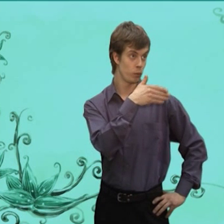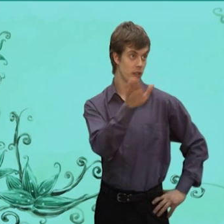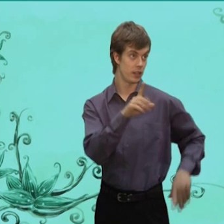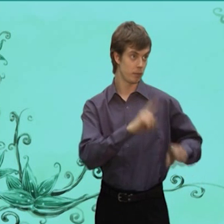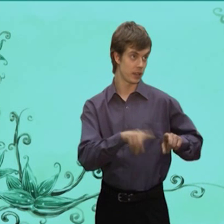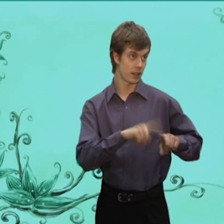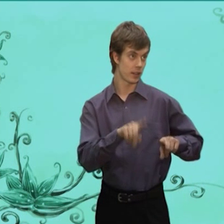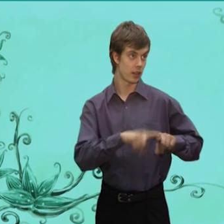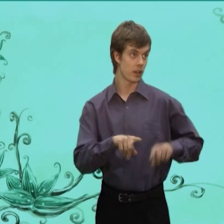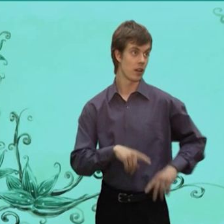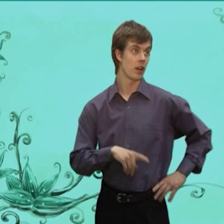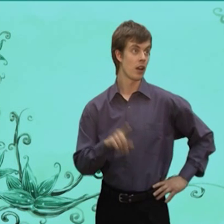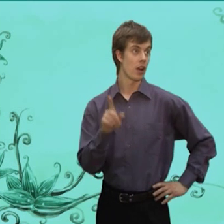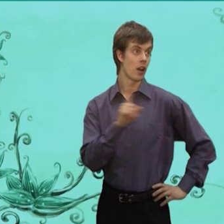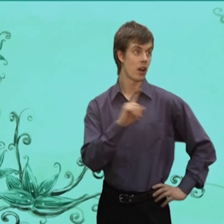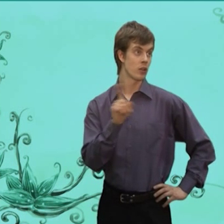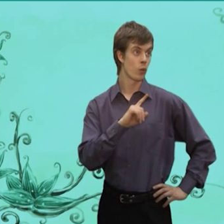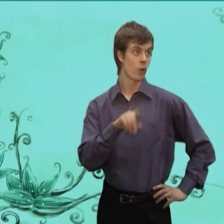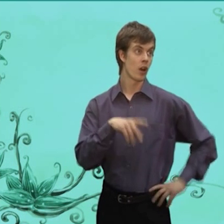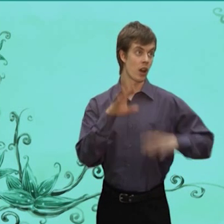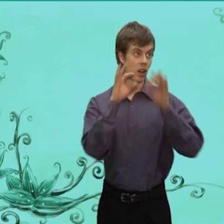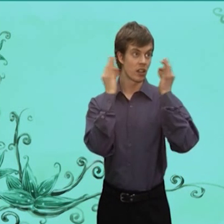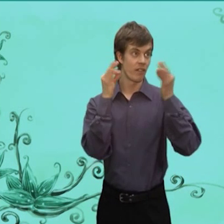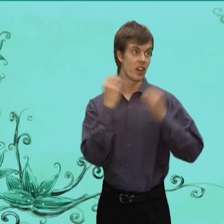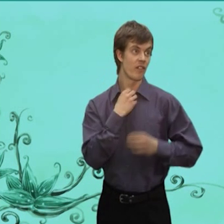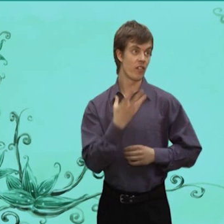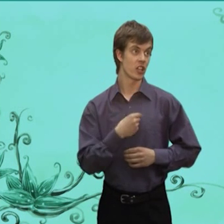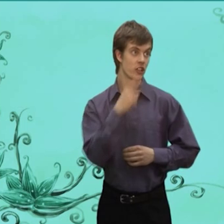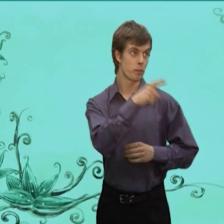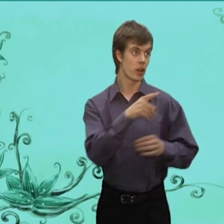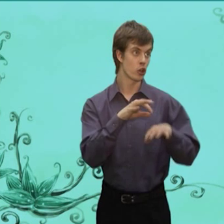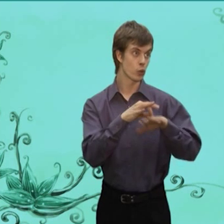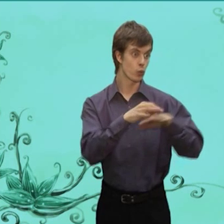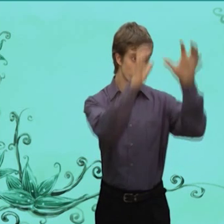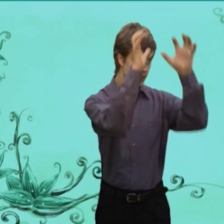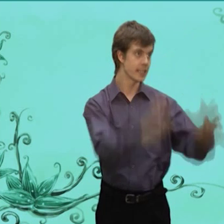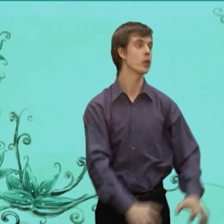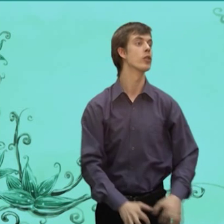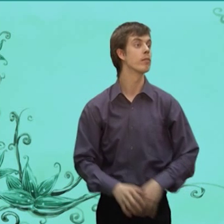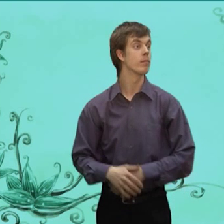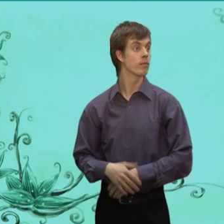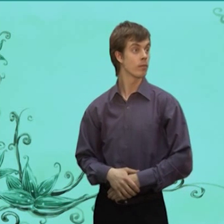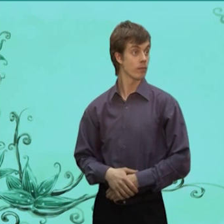Ступай-ка ты По-добру По-здорову А то я скажу Котофей Иванычу Он с тебя Шкуру сдерет